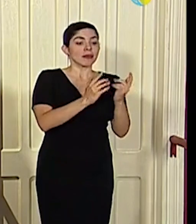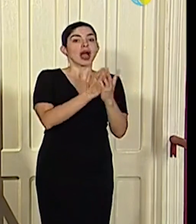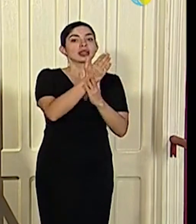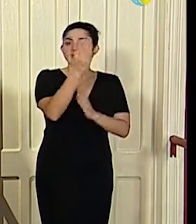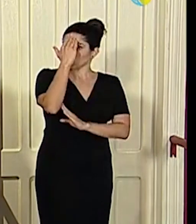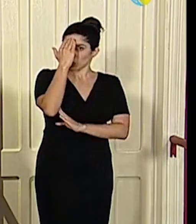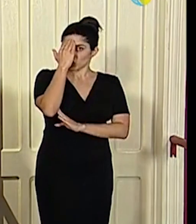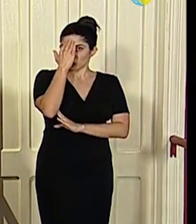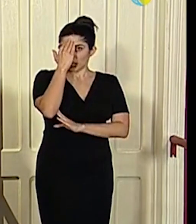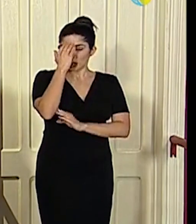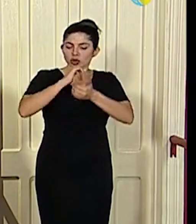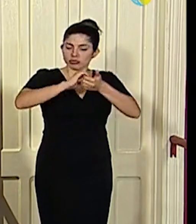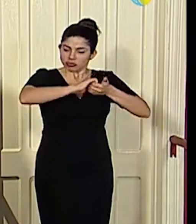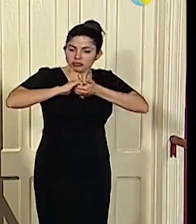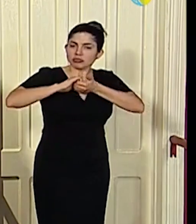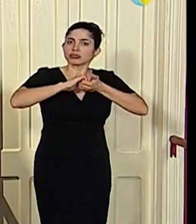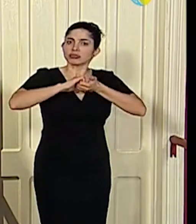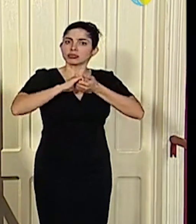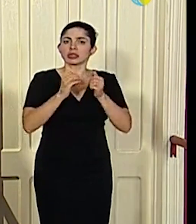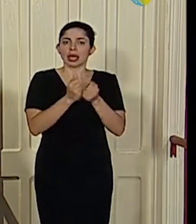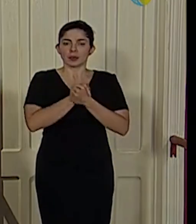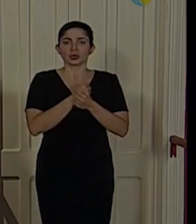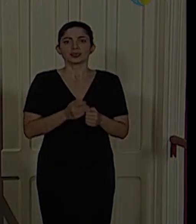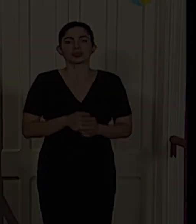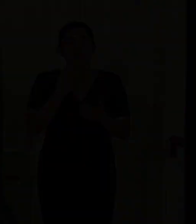del conocimiento, la solidaridad y el amor. Muy buenas tardes.